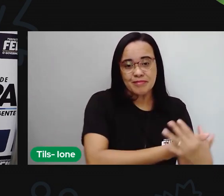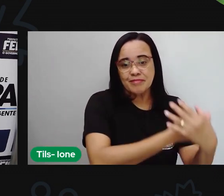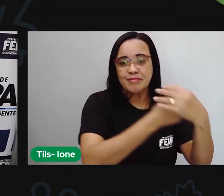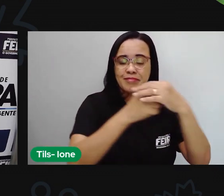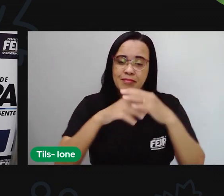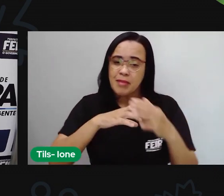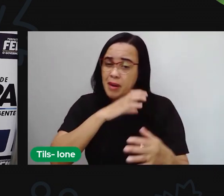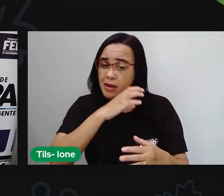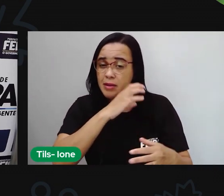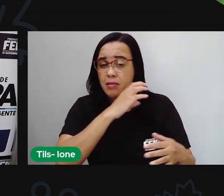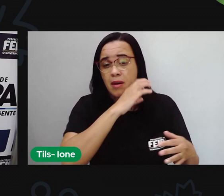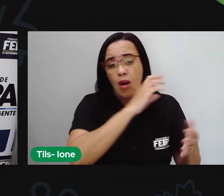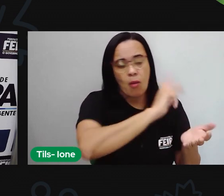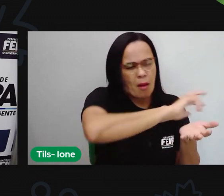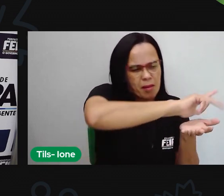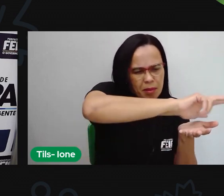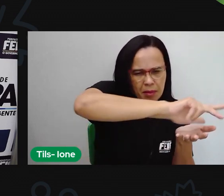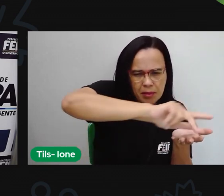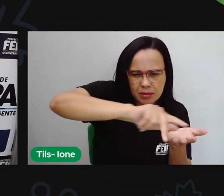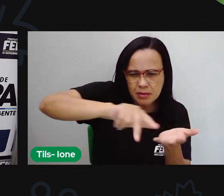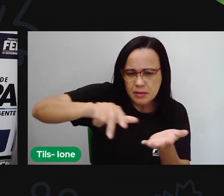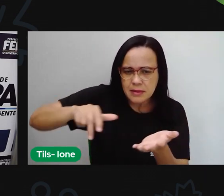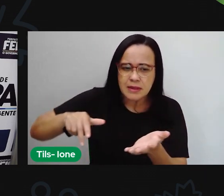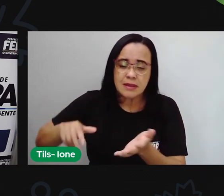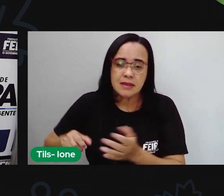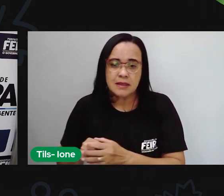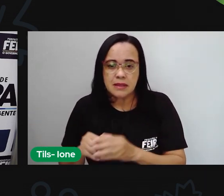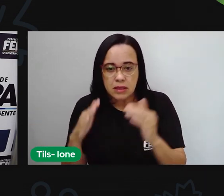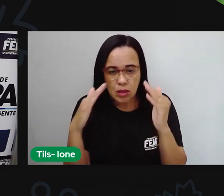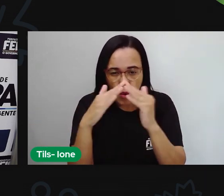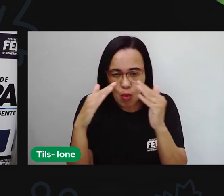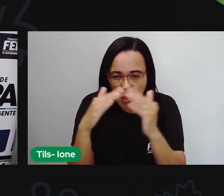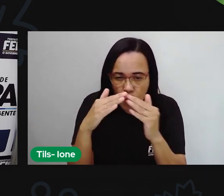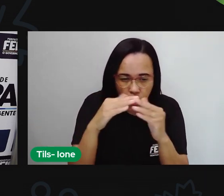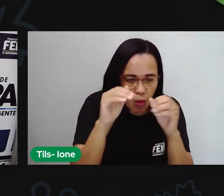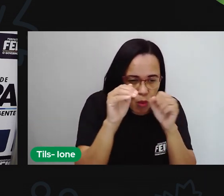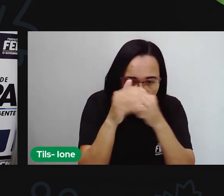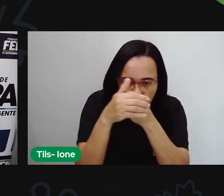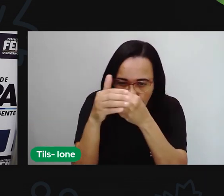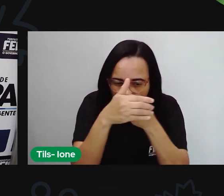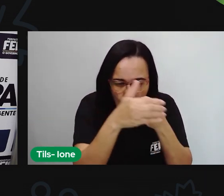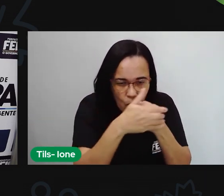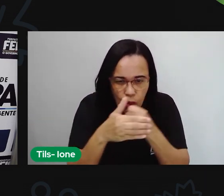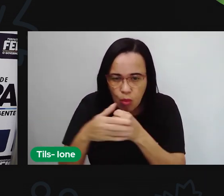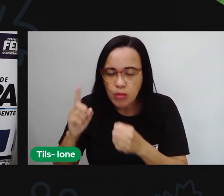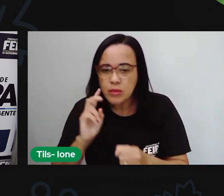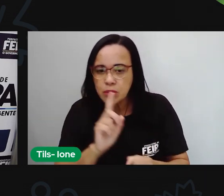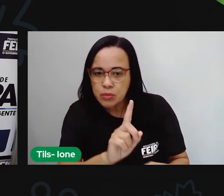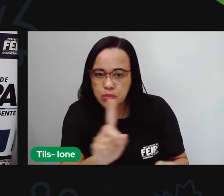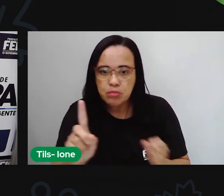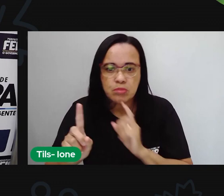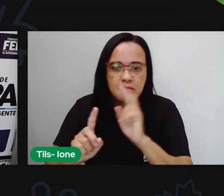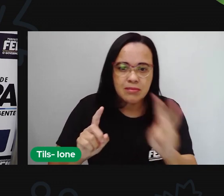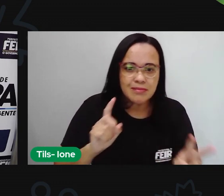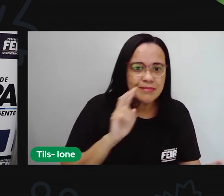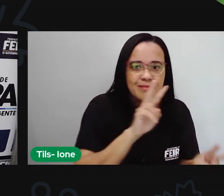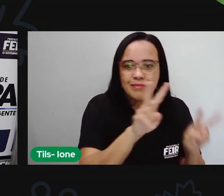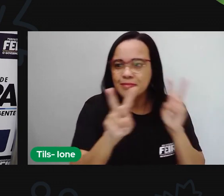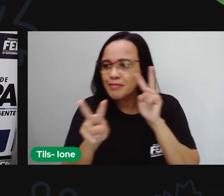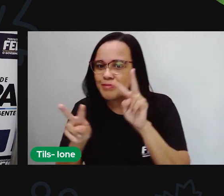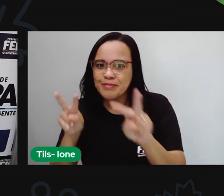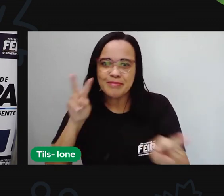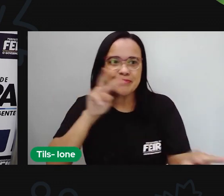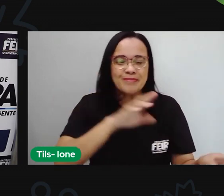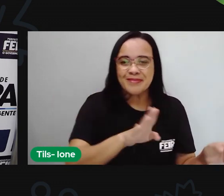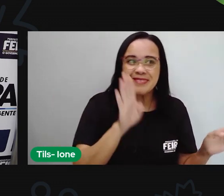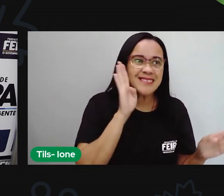bichinhos para ver, muitas tocas para explorar e ela se divertia espiando cada uma